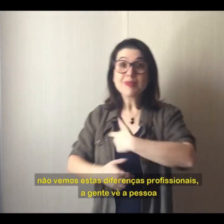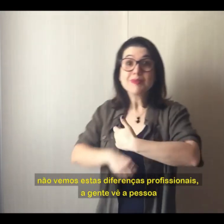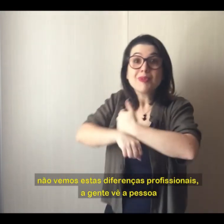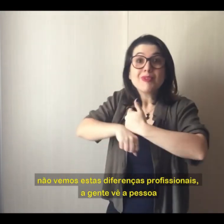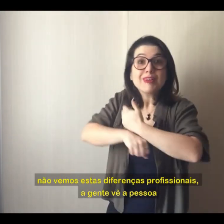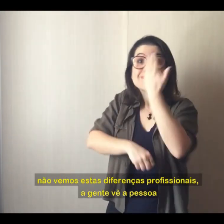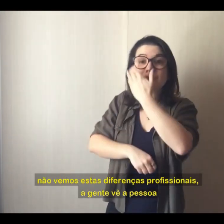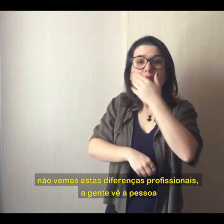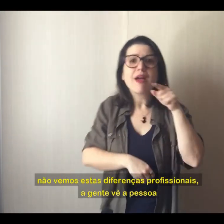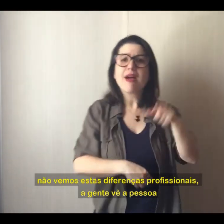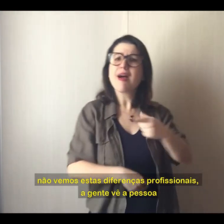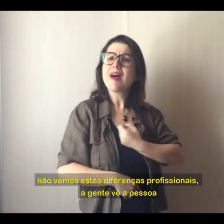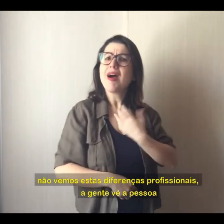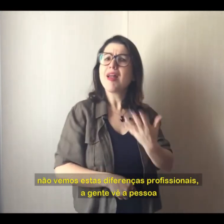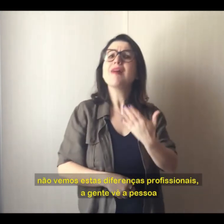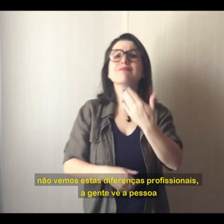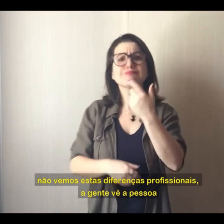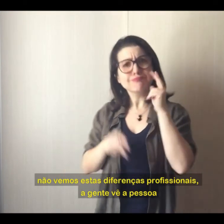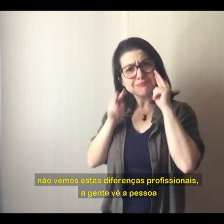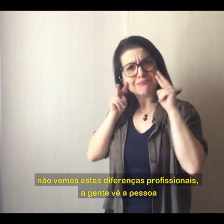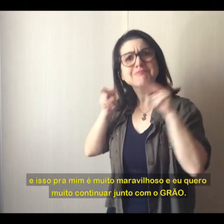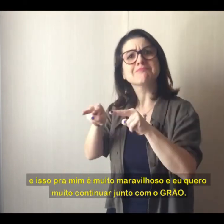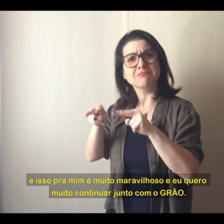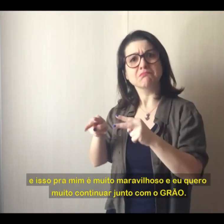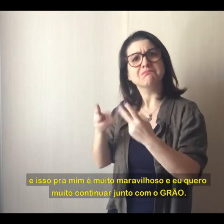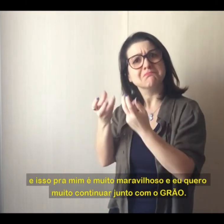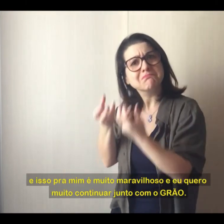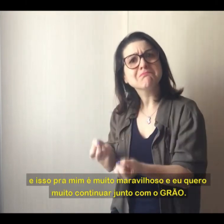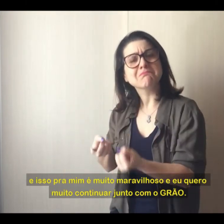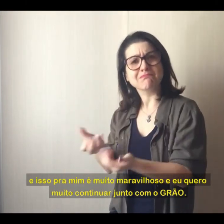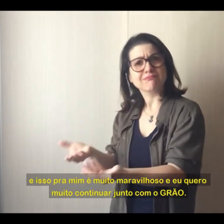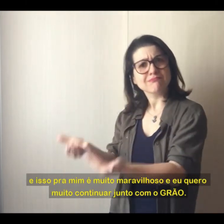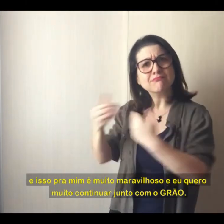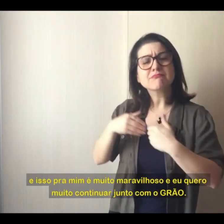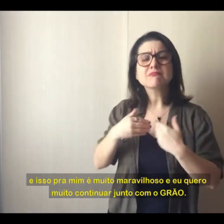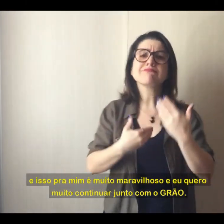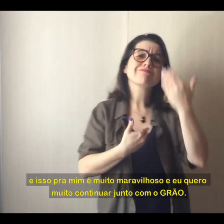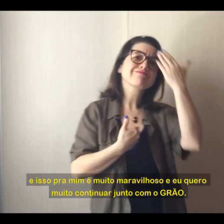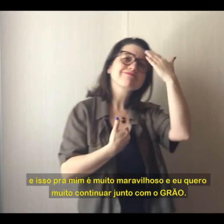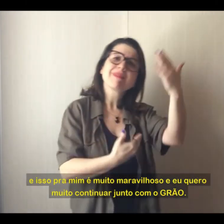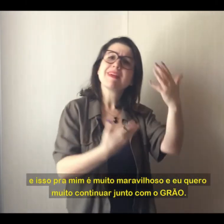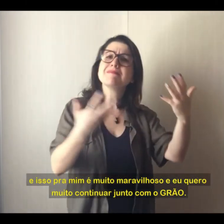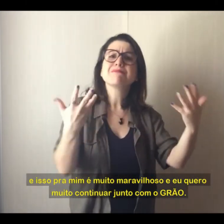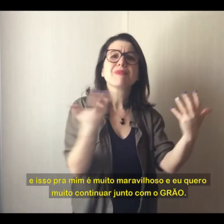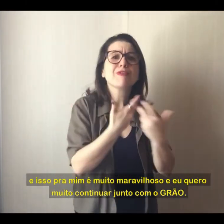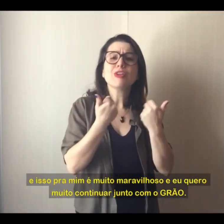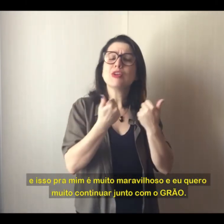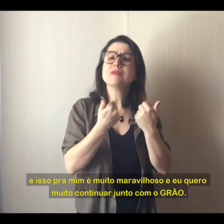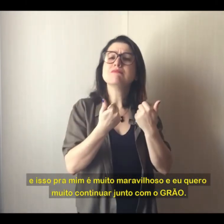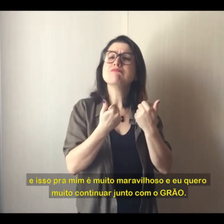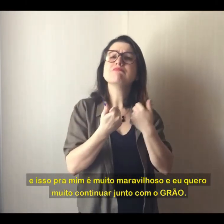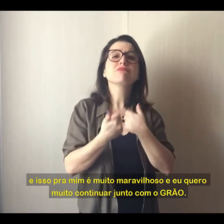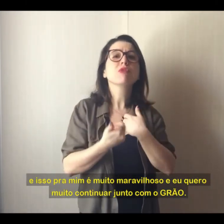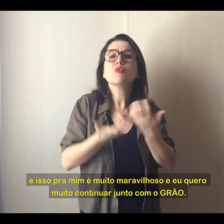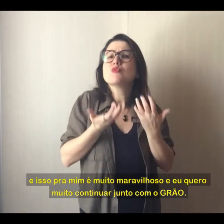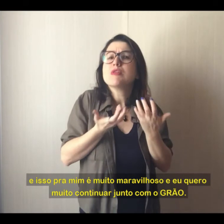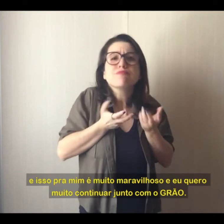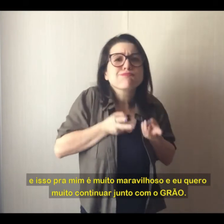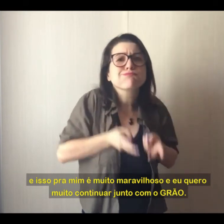profissionais. A gente vê a pessoa. E isso, para mim, é muito maravilhoso. E eu quero muito continuar junto